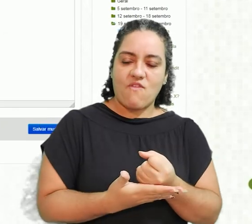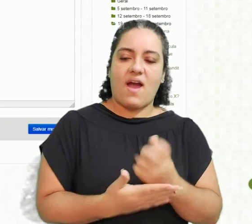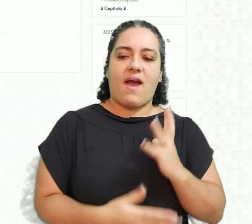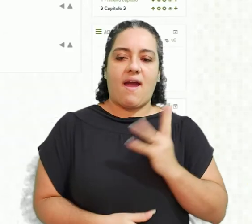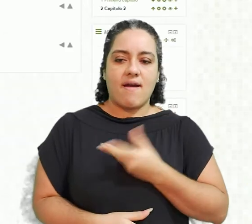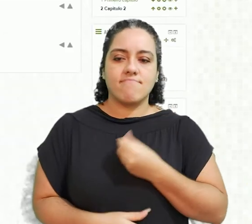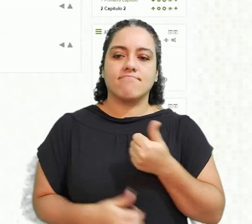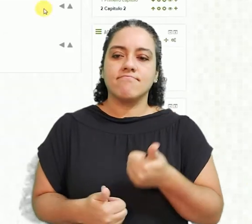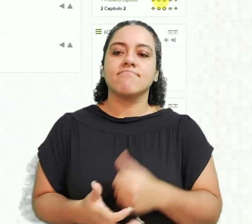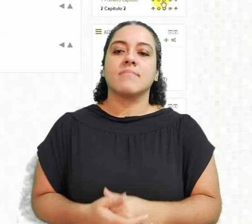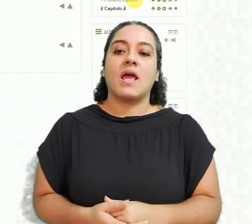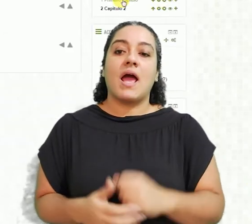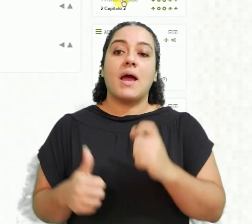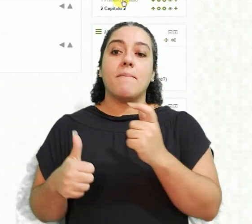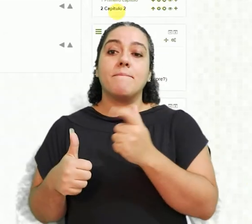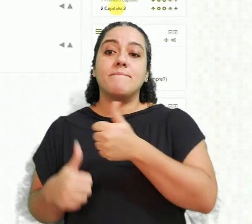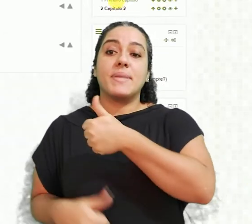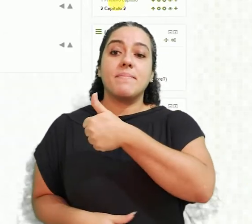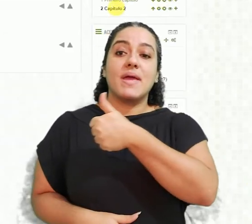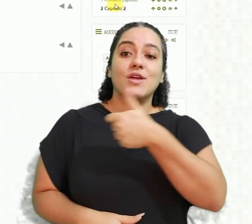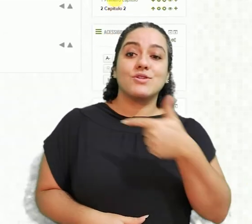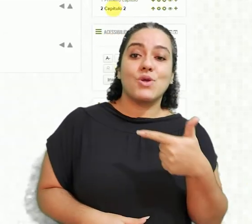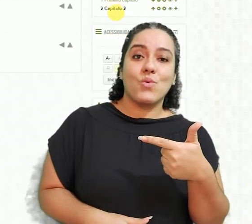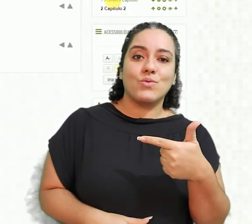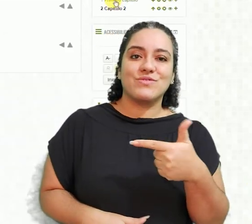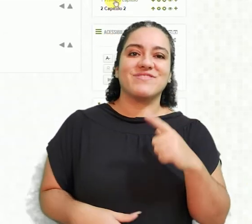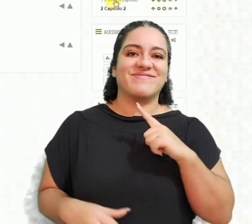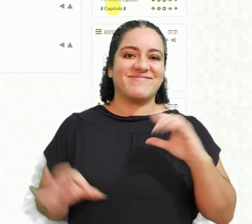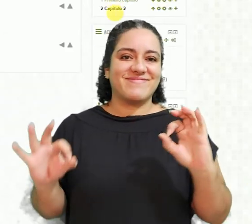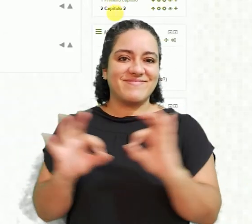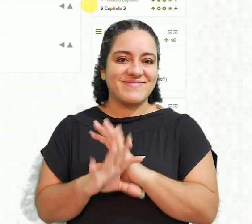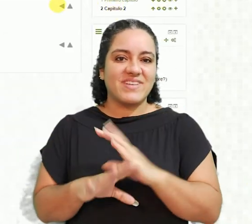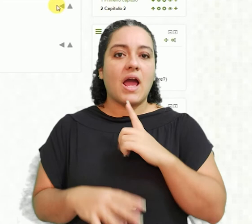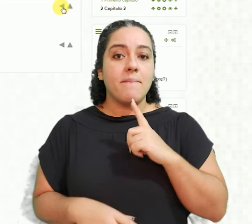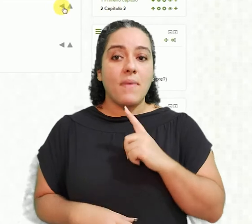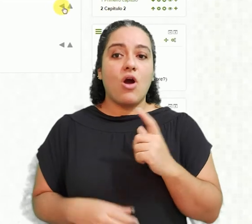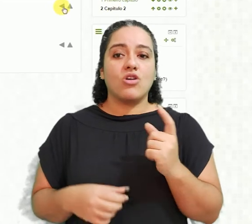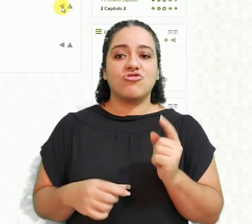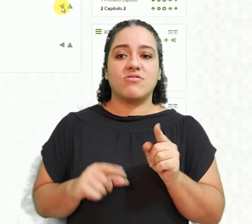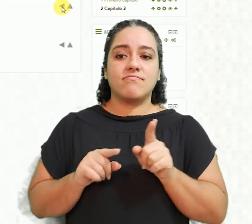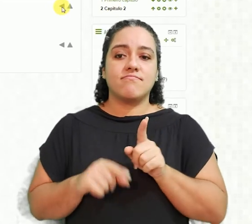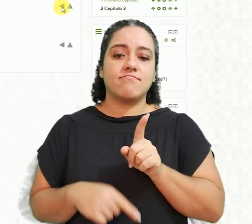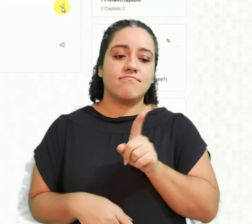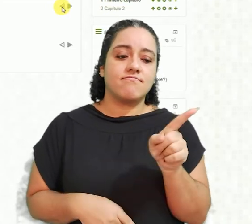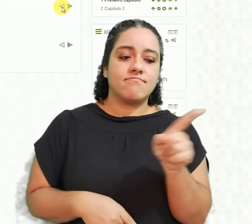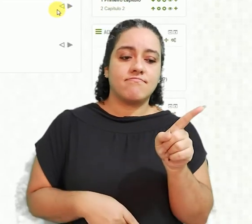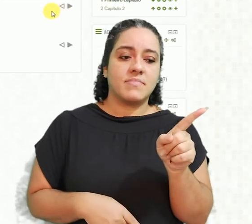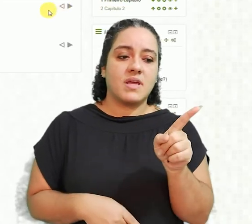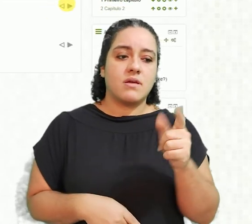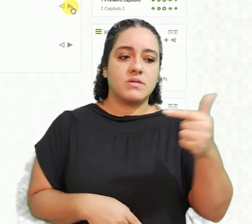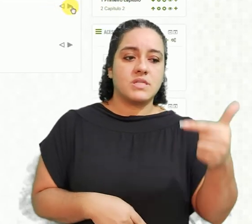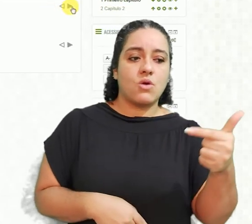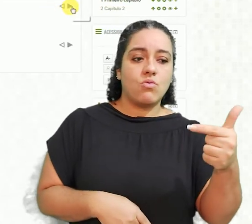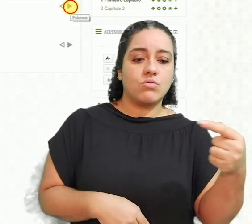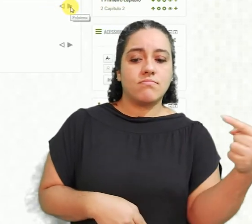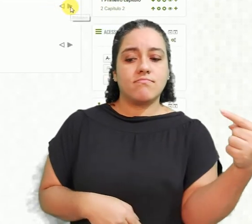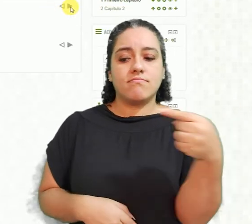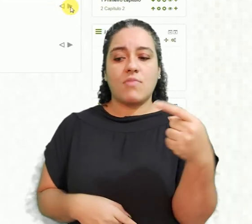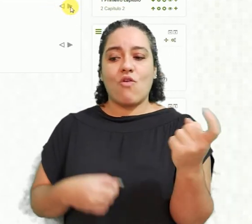e você vê que fica o primeiro, o primeiro capítulo e o capítulo 2. Ele pode navegar de volta para o primeiro e